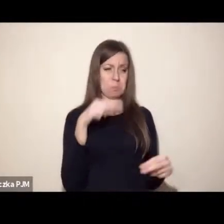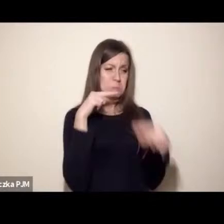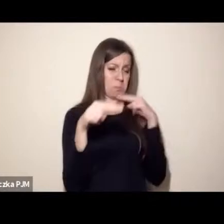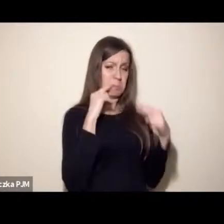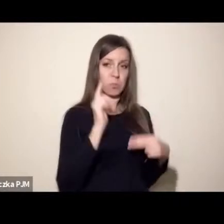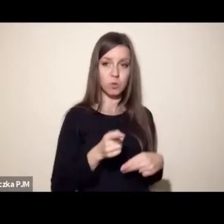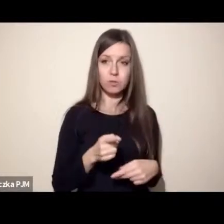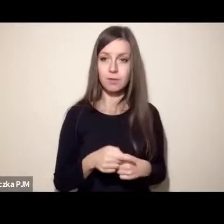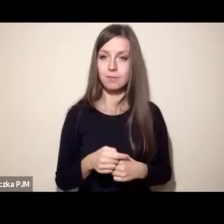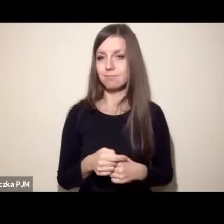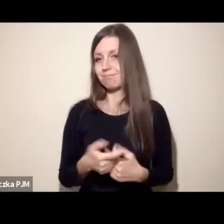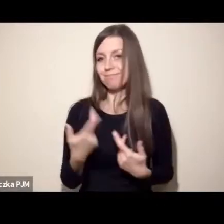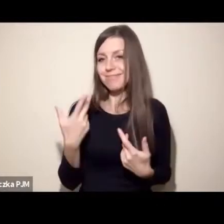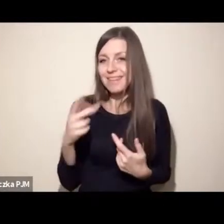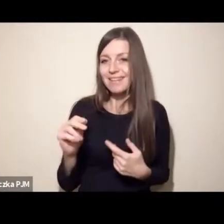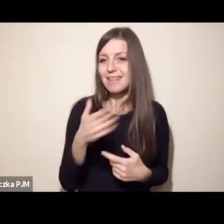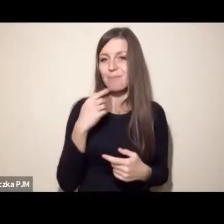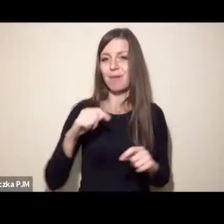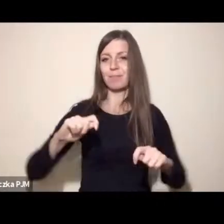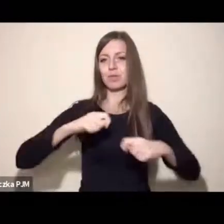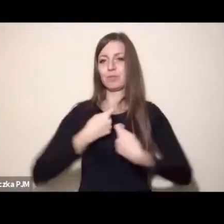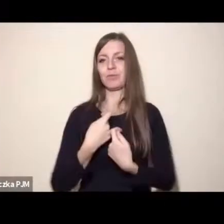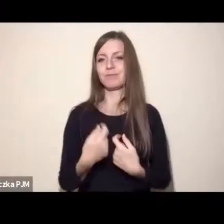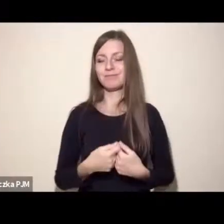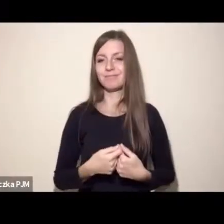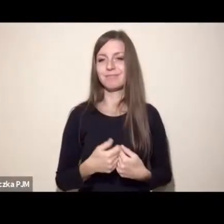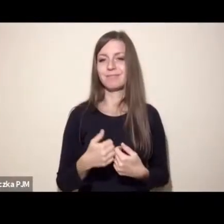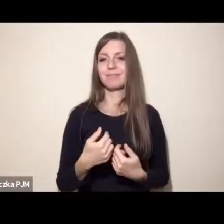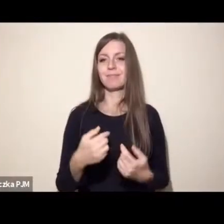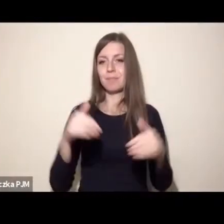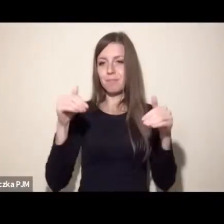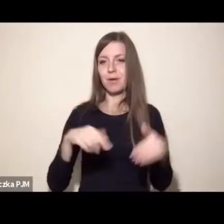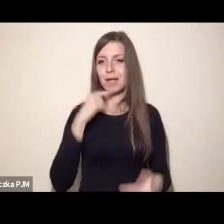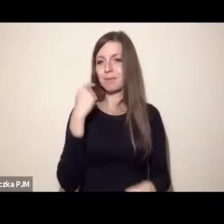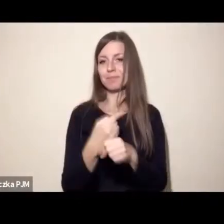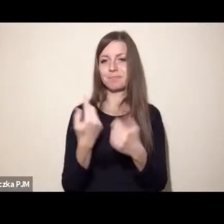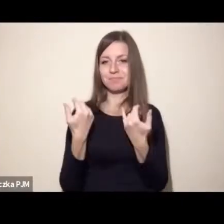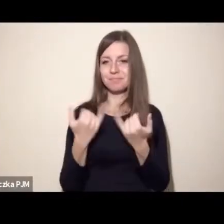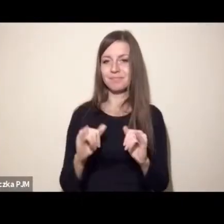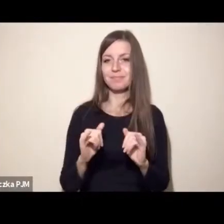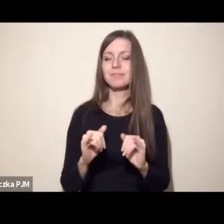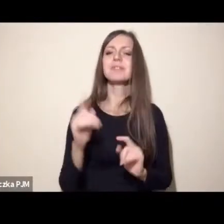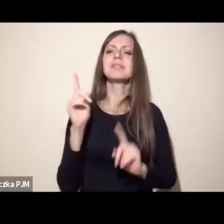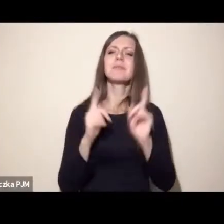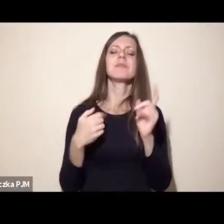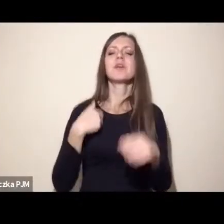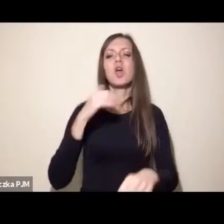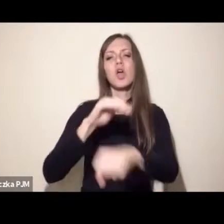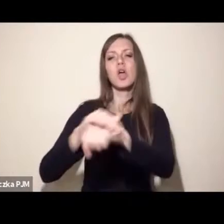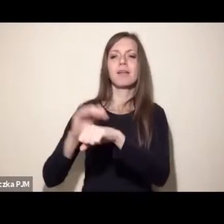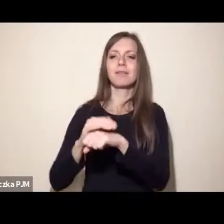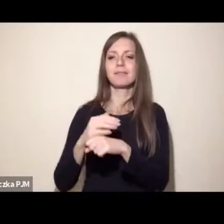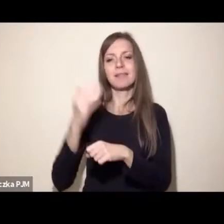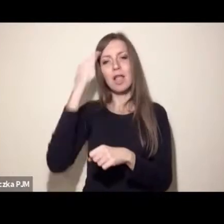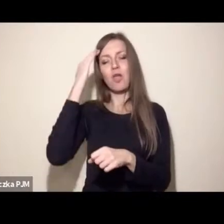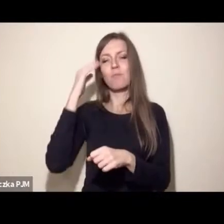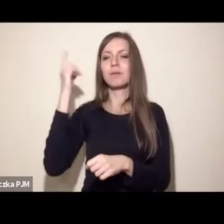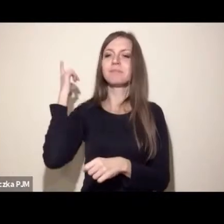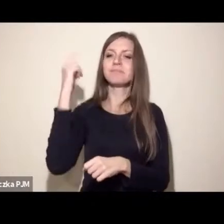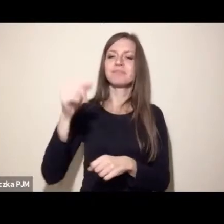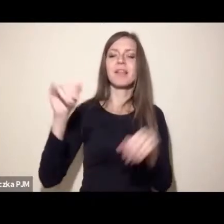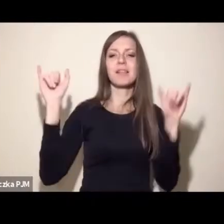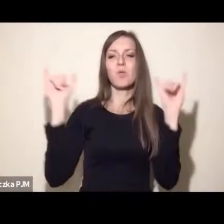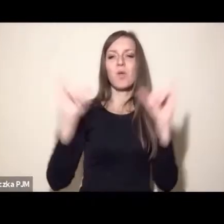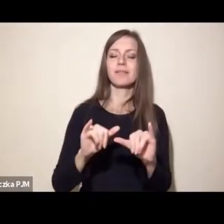więc bardzo cieszę mnie, jak na przykład właśnie wychodzę ze znajomymi do restauracji